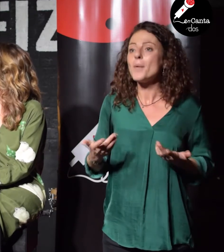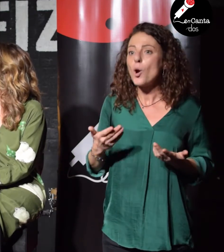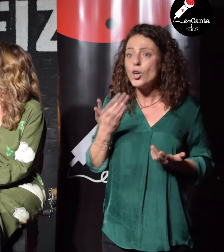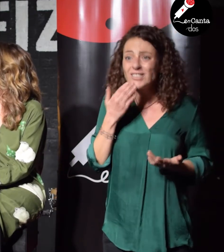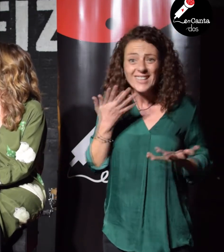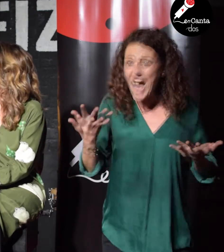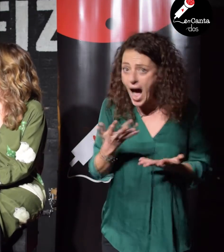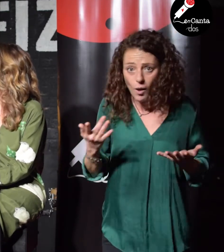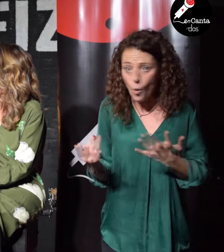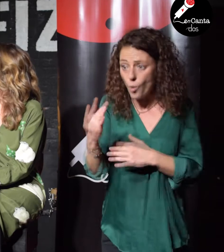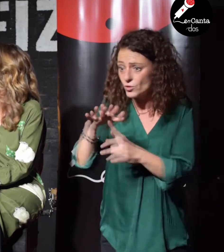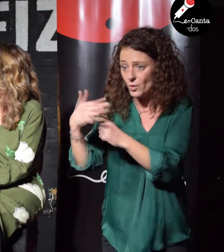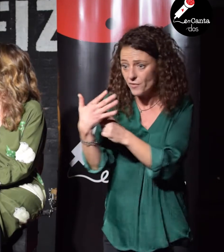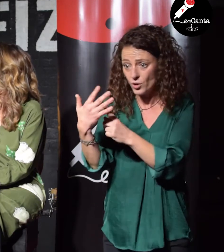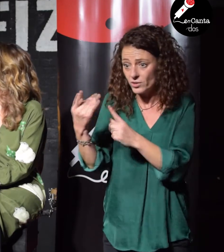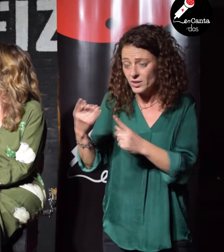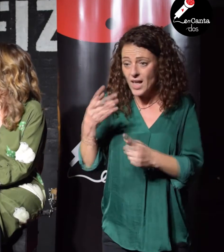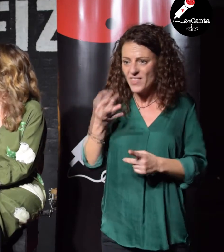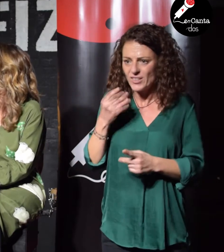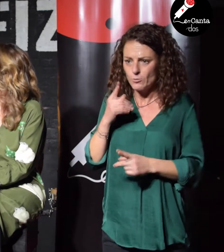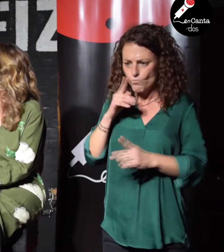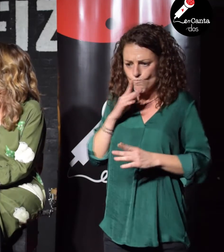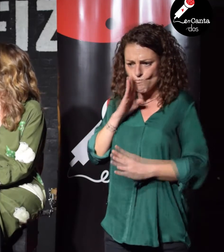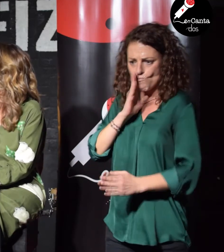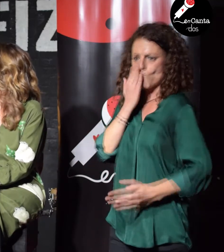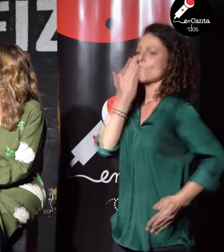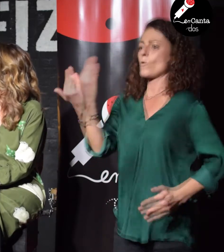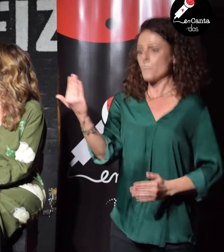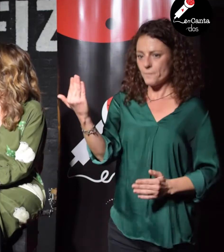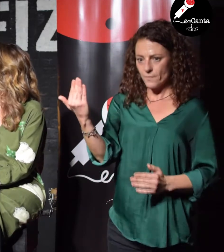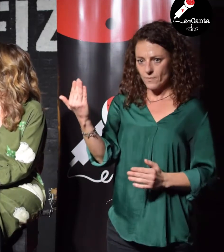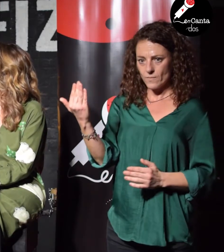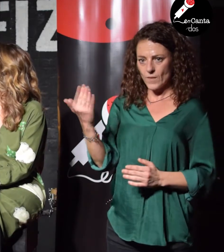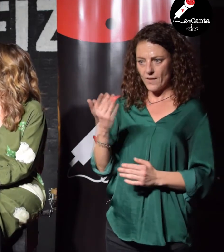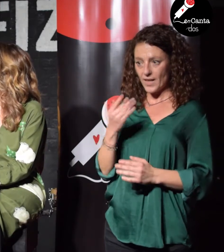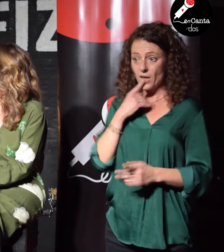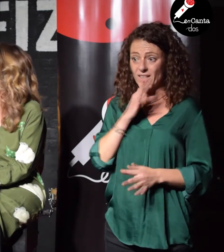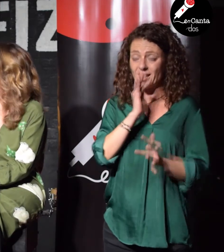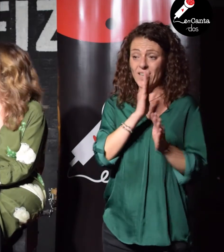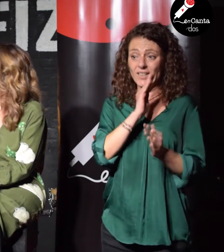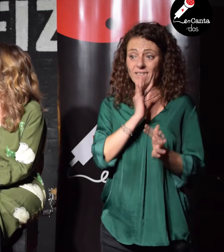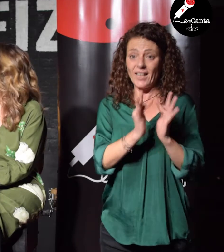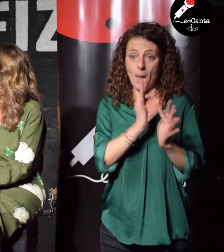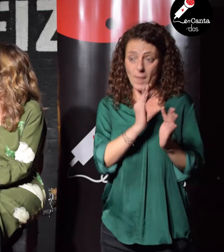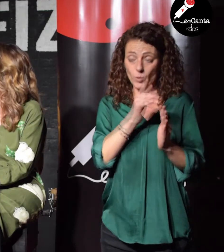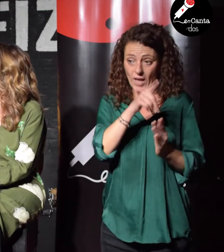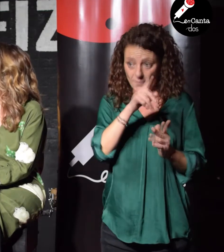provocant has d'anar a atacar allò i de vegades, doncs el de la terapeuta no és broma, de vegades es necessita i molt profundament.